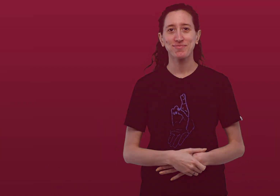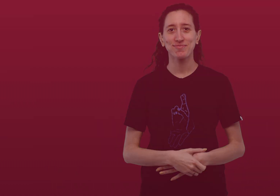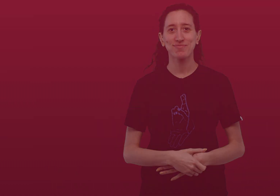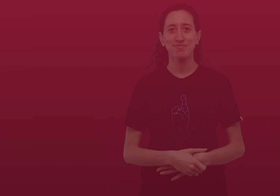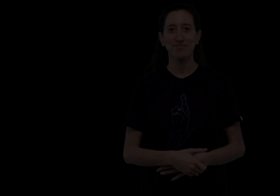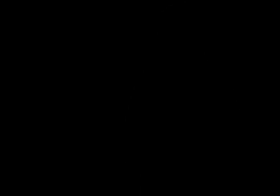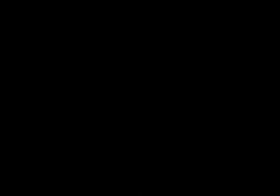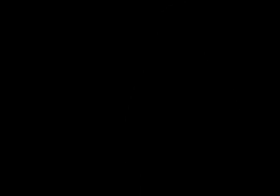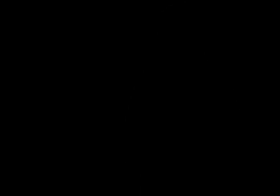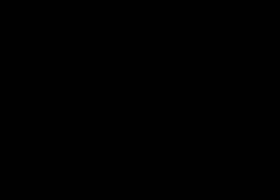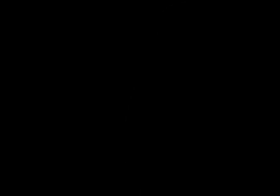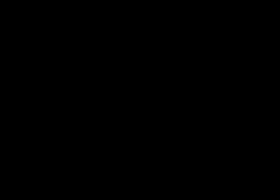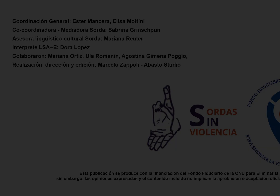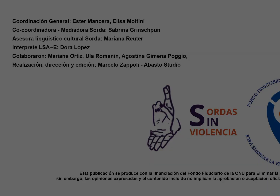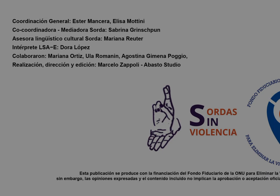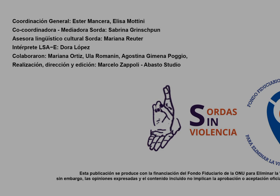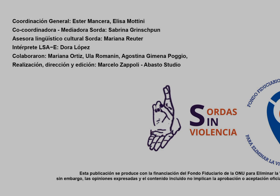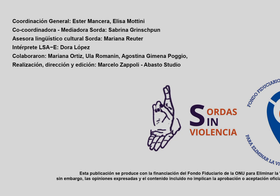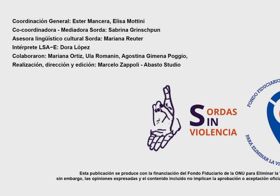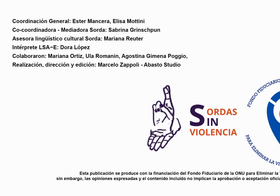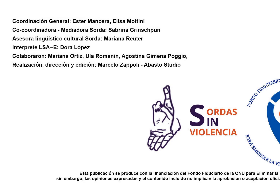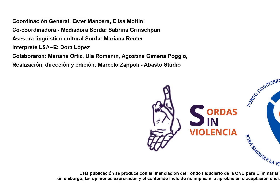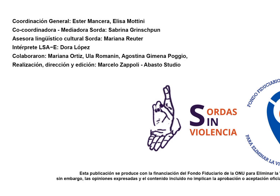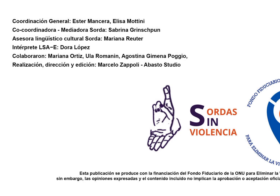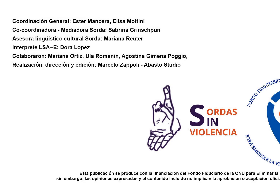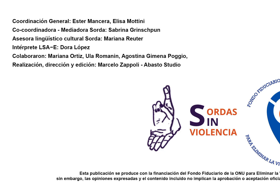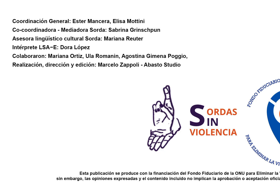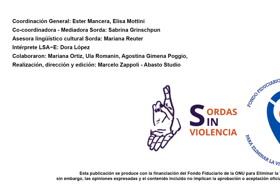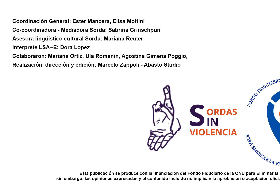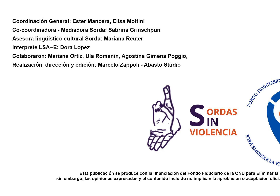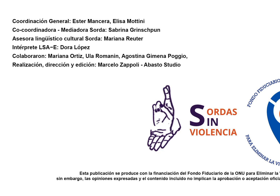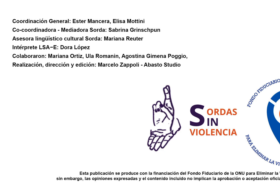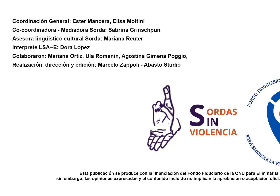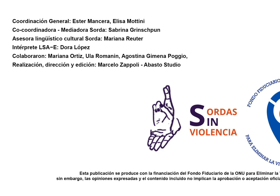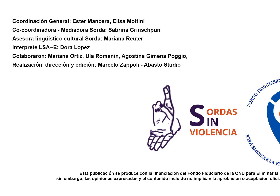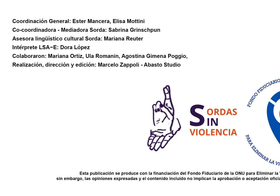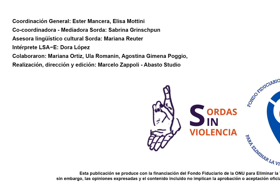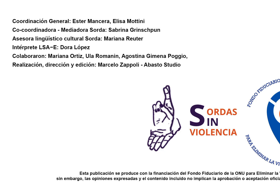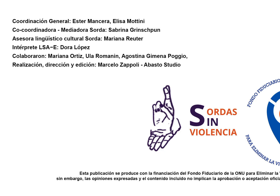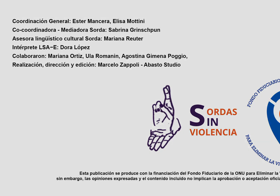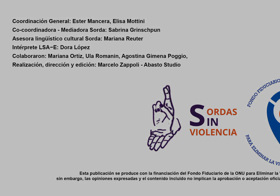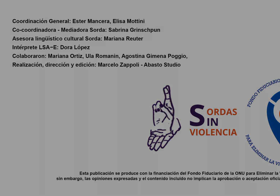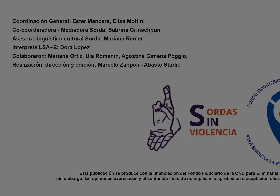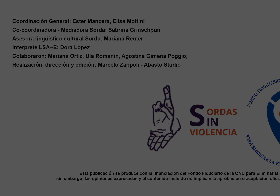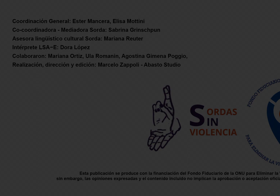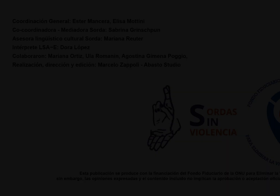nosotras respetamos tu nosotras respetamos tu copia Gracias.